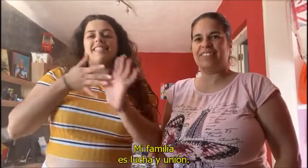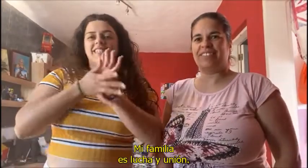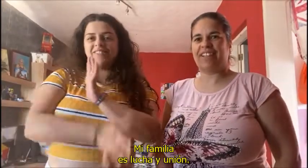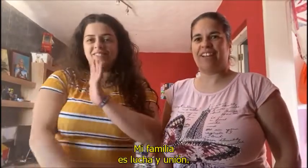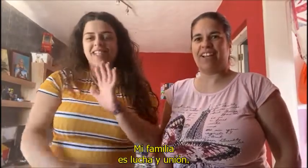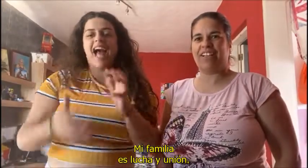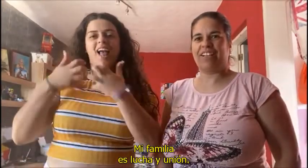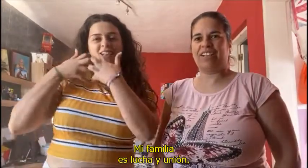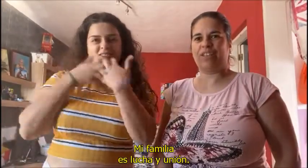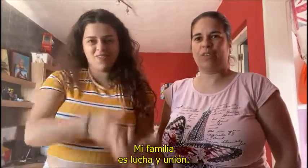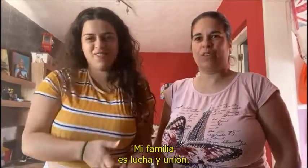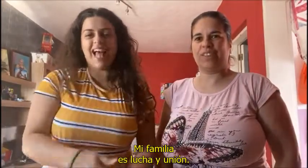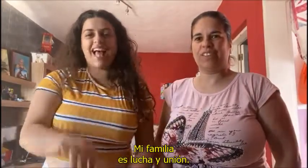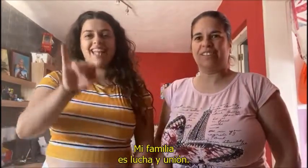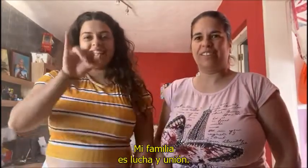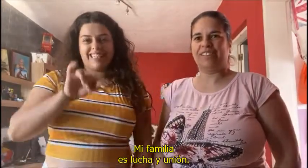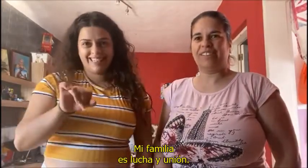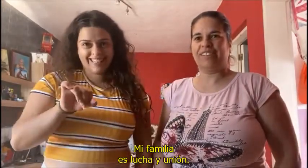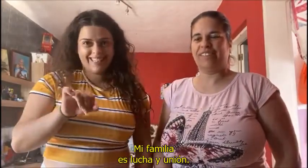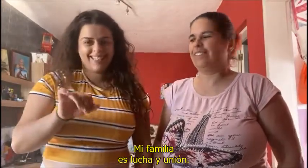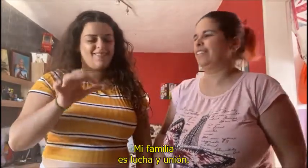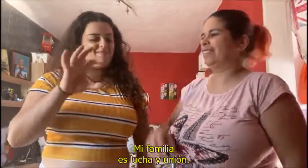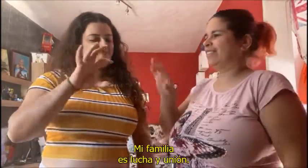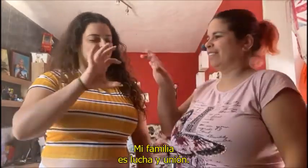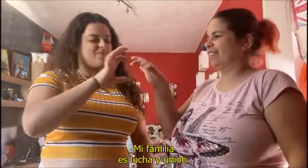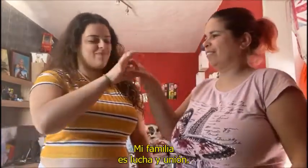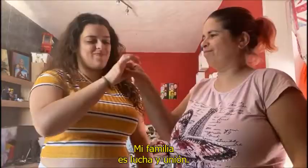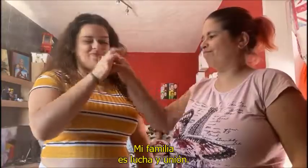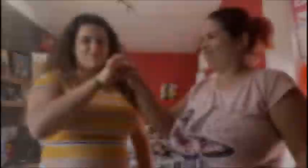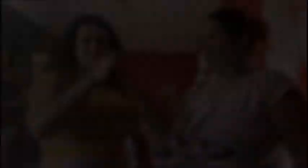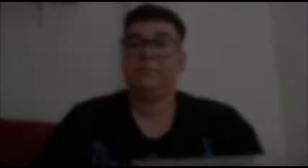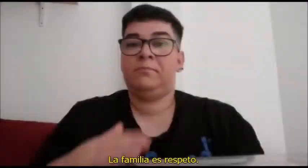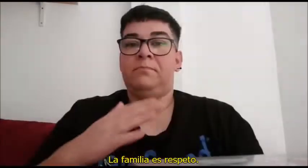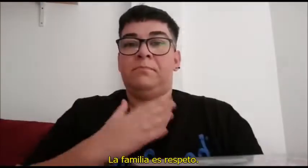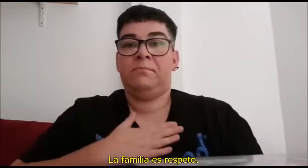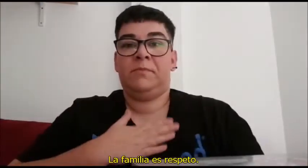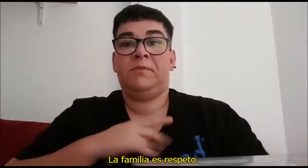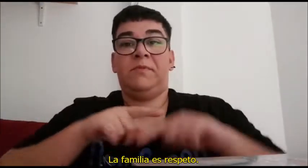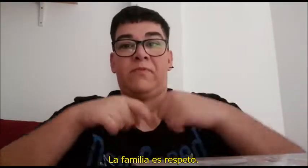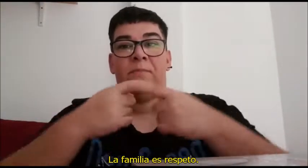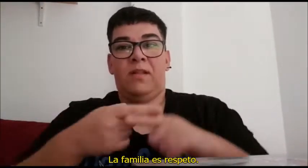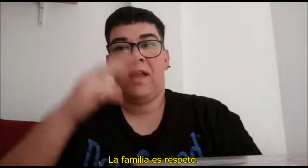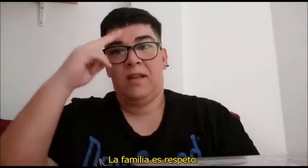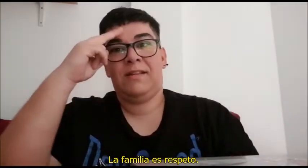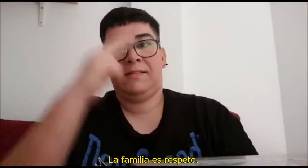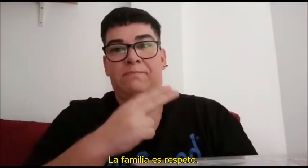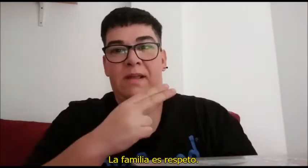Mi familia es lucha y unión. La familia es respeto.